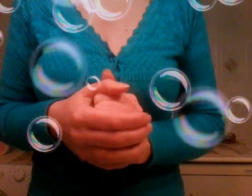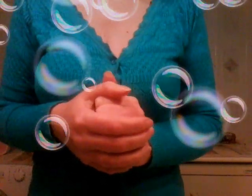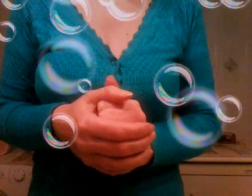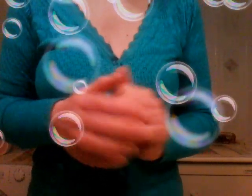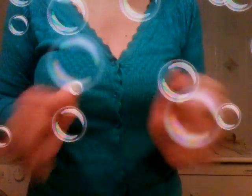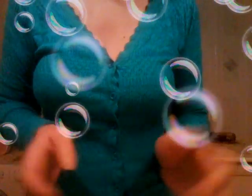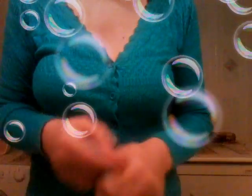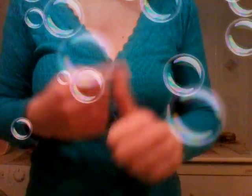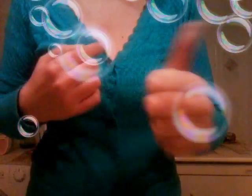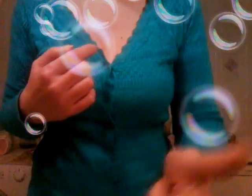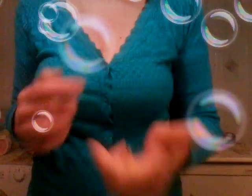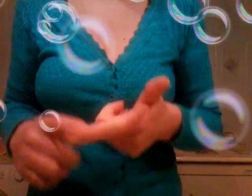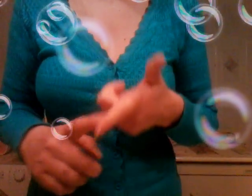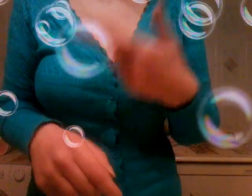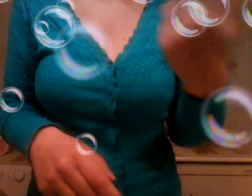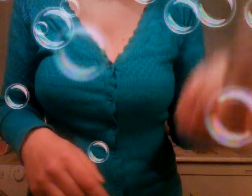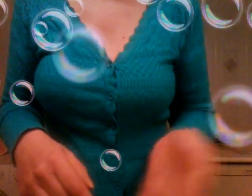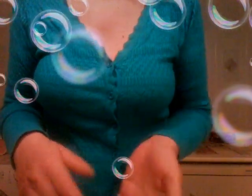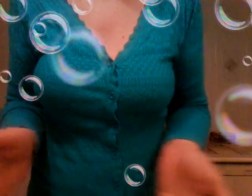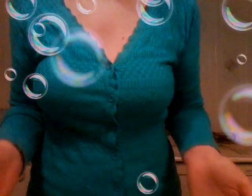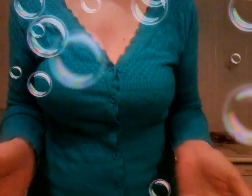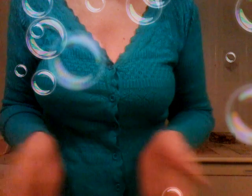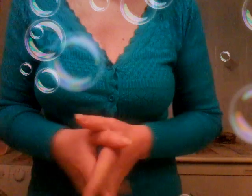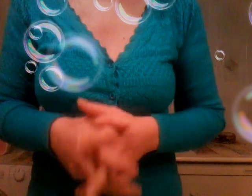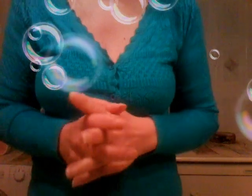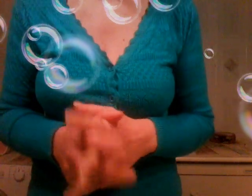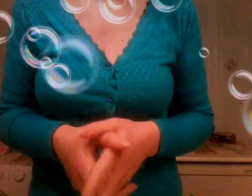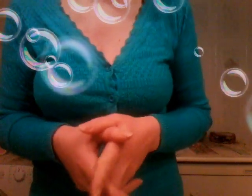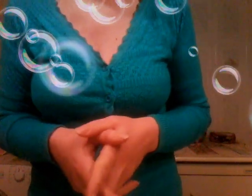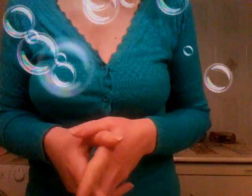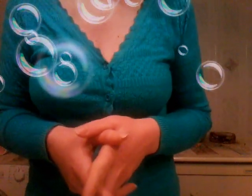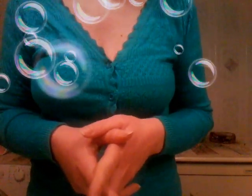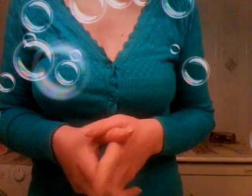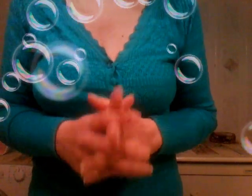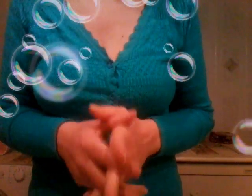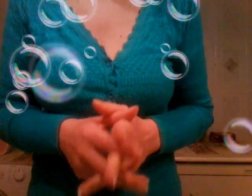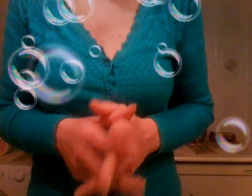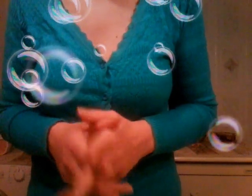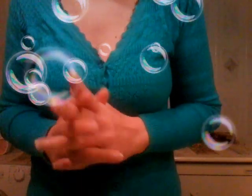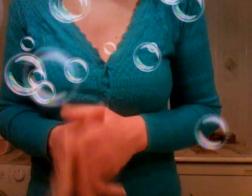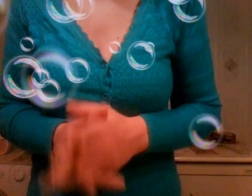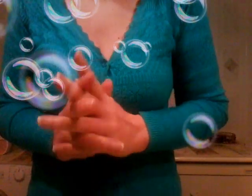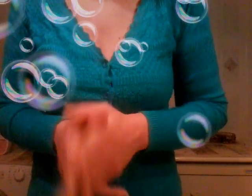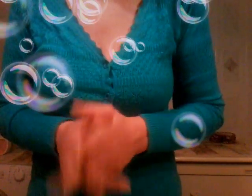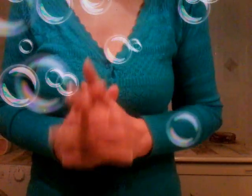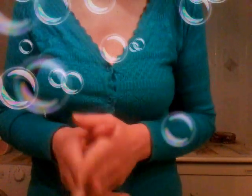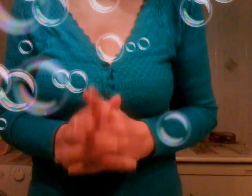inutile che mi dite se è un cesso non trovo non mi interessa io sto bene così sto bene perché se devo trovare un uomo da mantenere